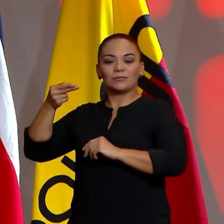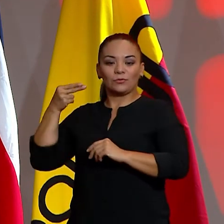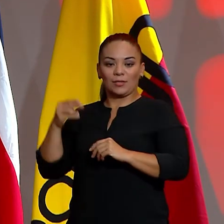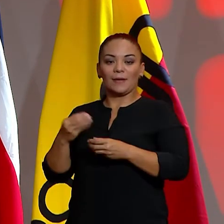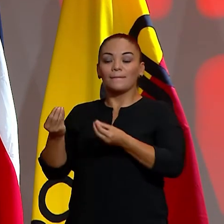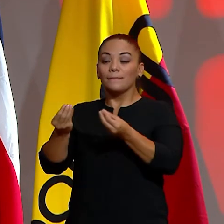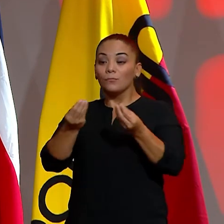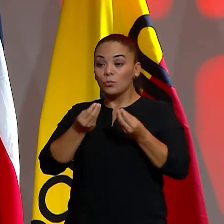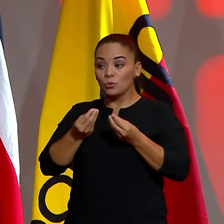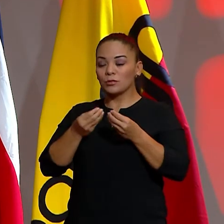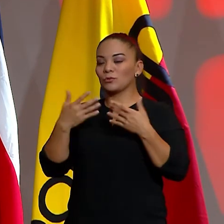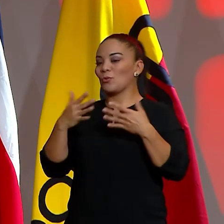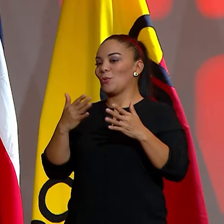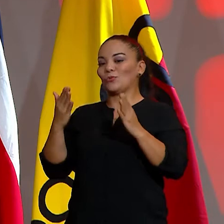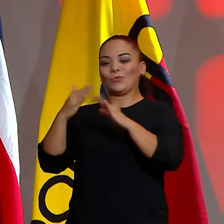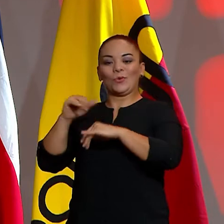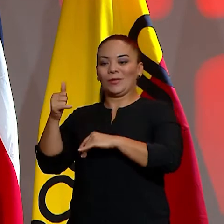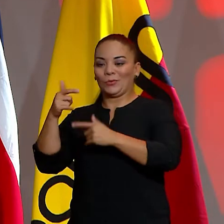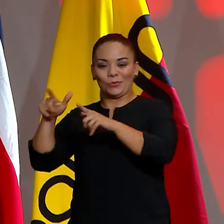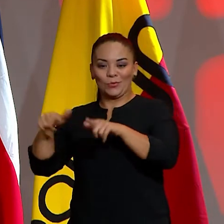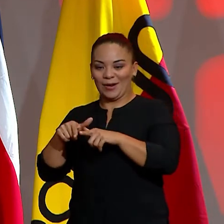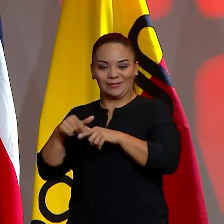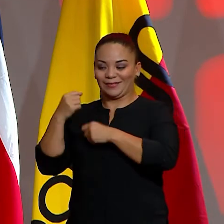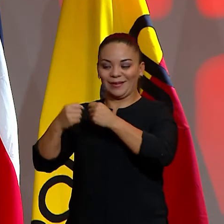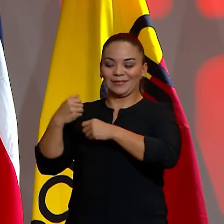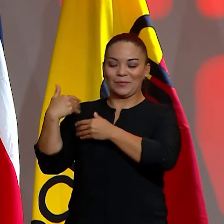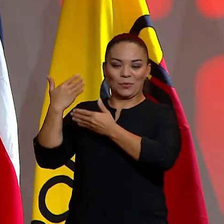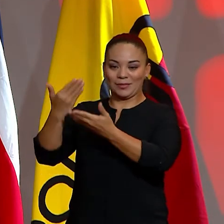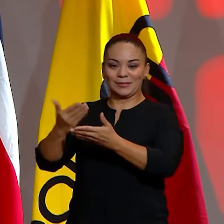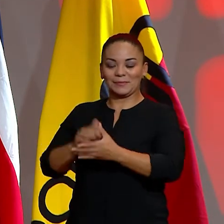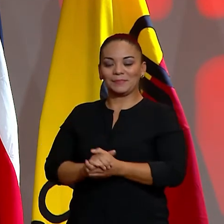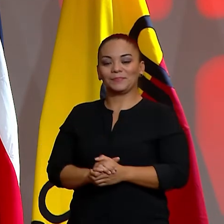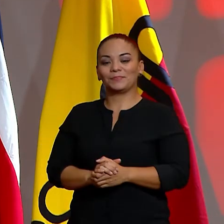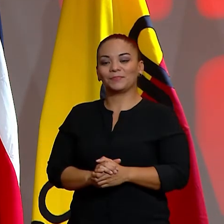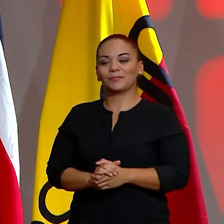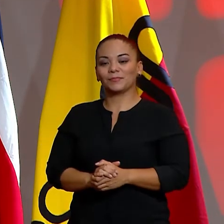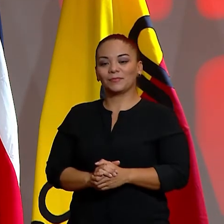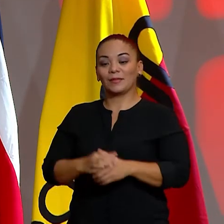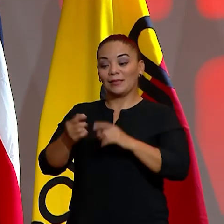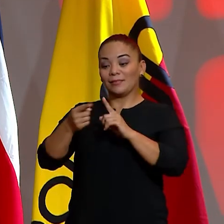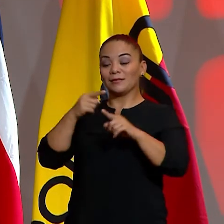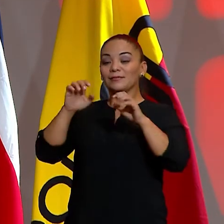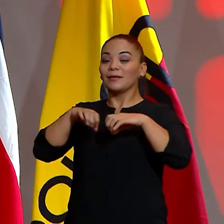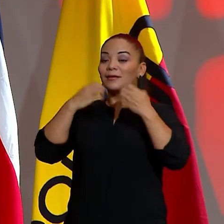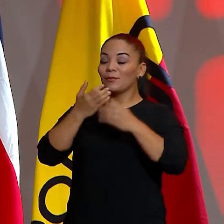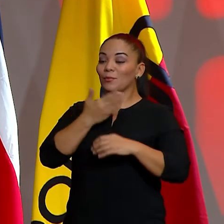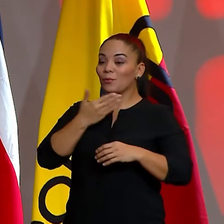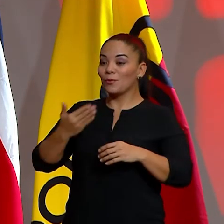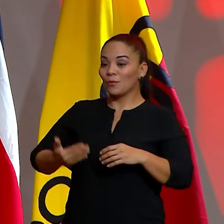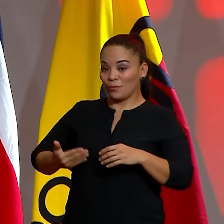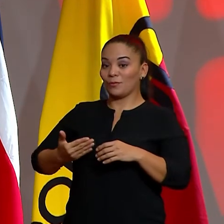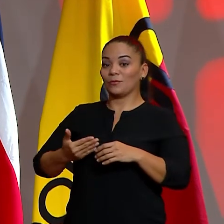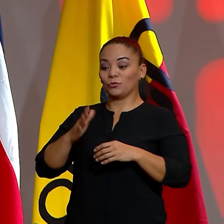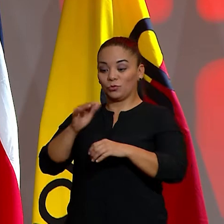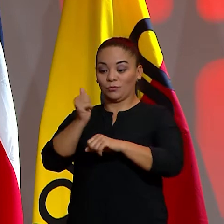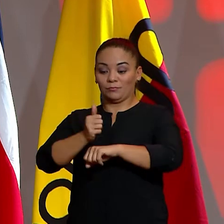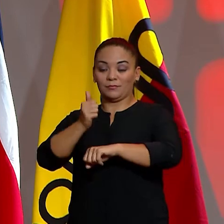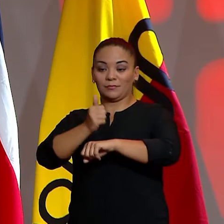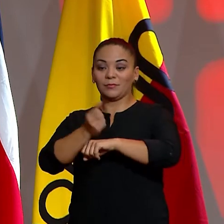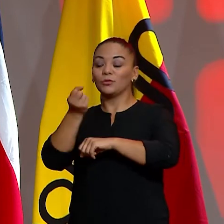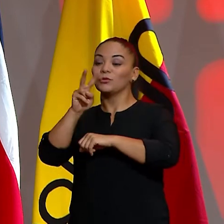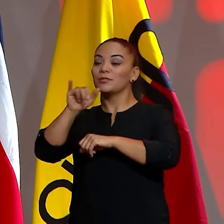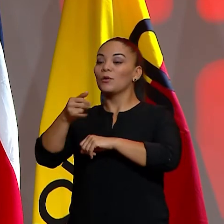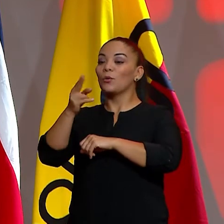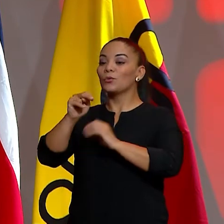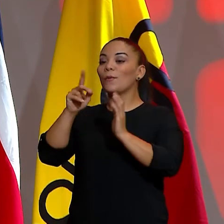muchas de ellas inéditas de todas las épocas. Desde que el Team Florencia formaliza su creación el 12 de junio